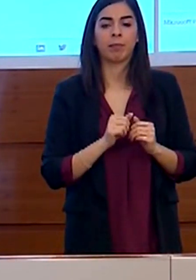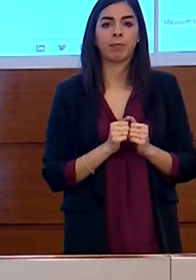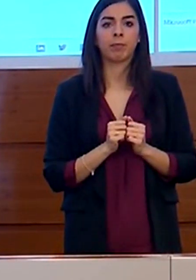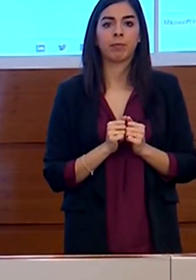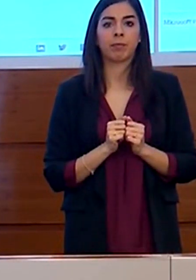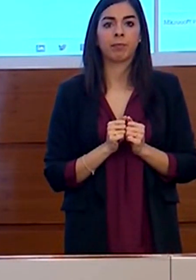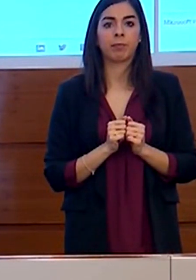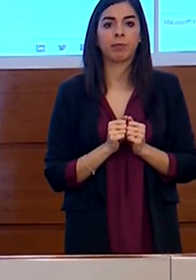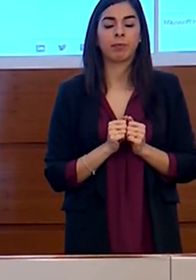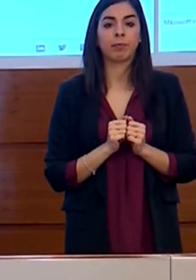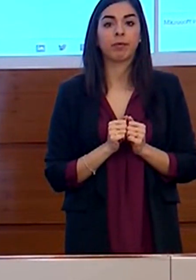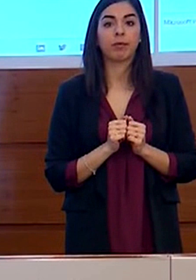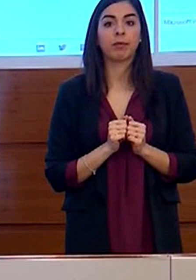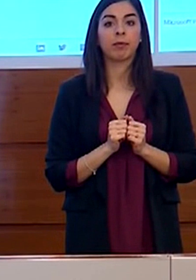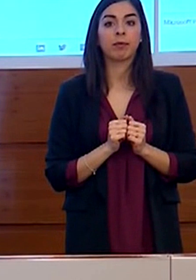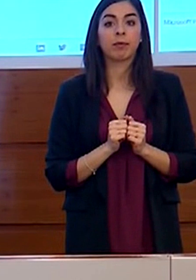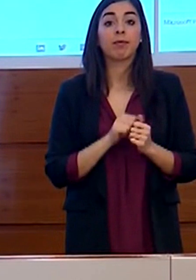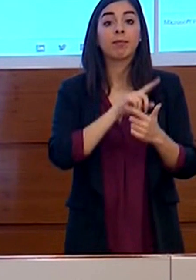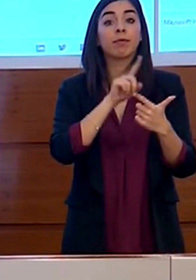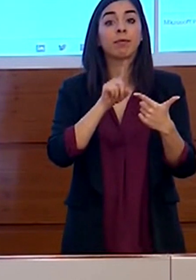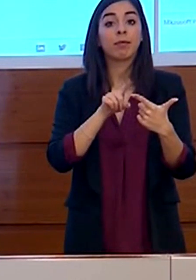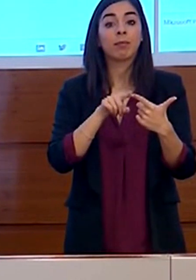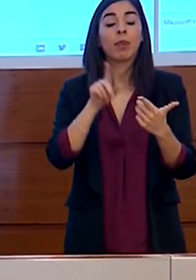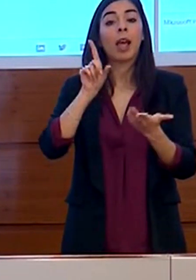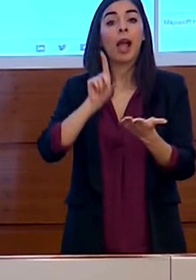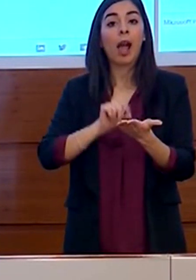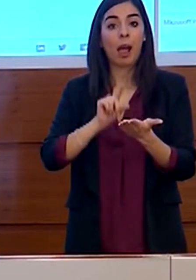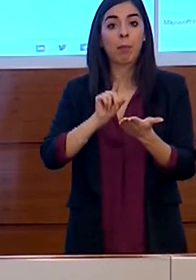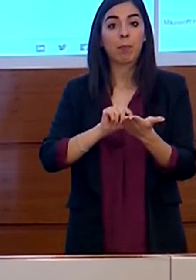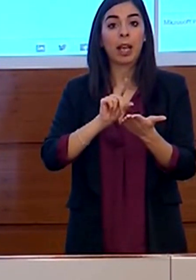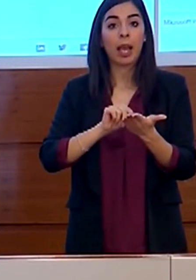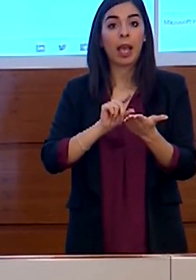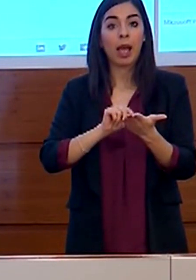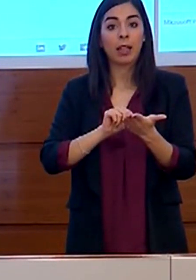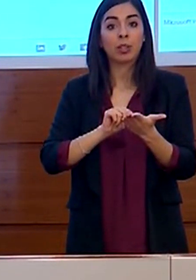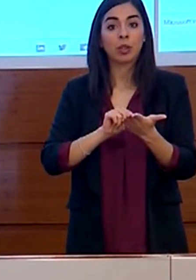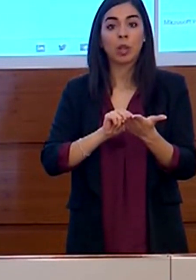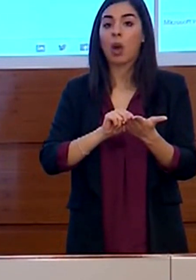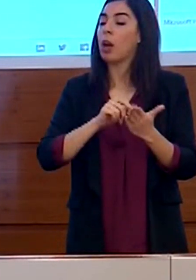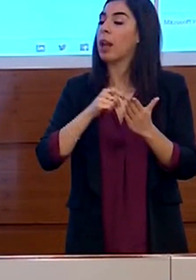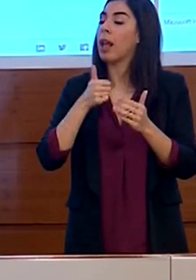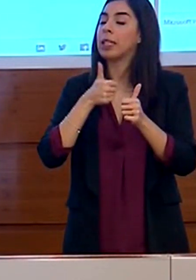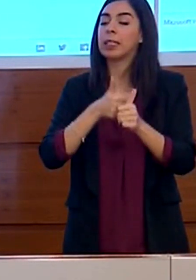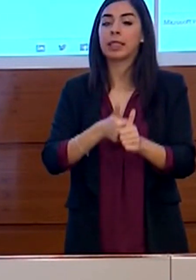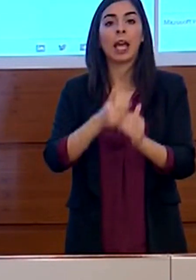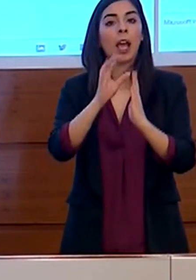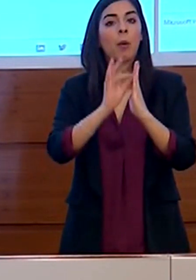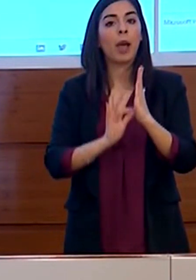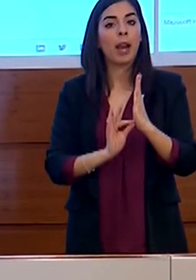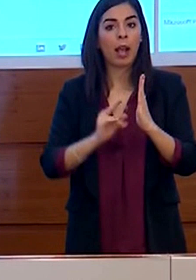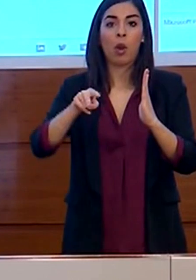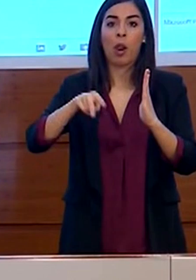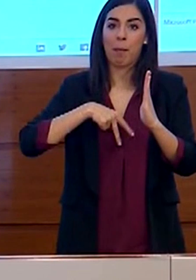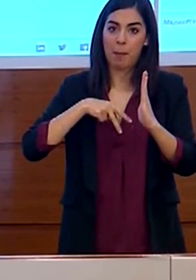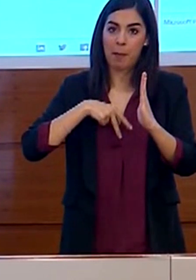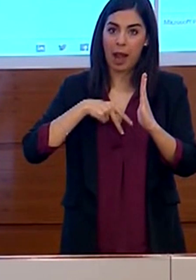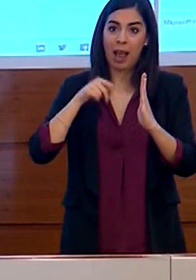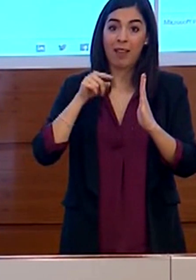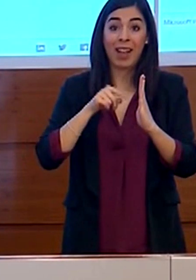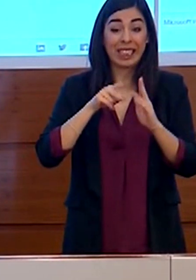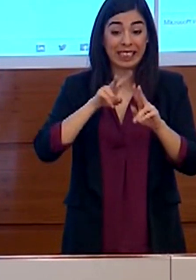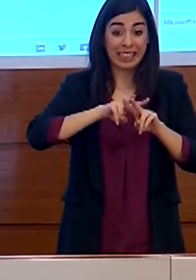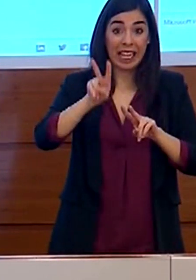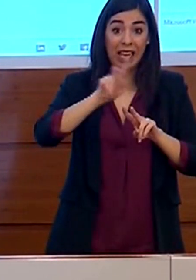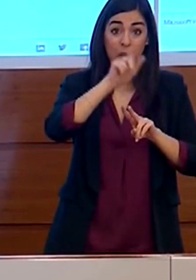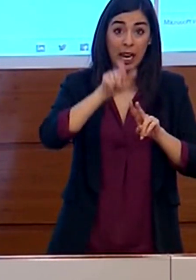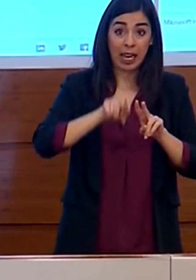La app rispetterà tutte le norme sulla privacy nazionali ed